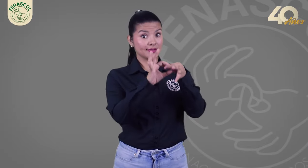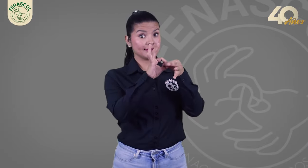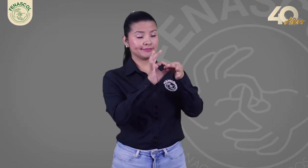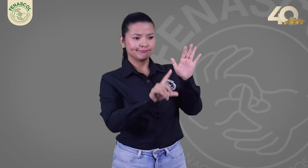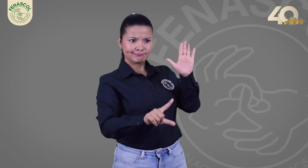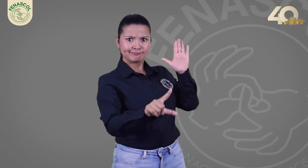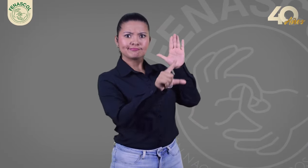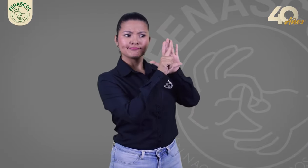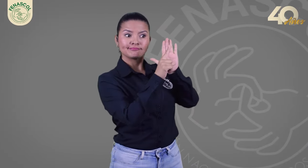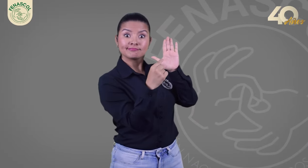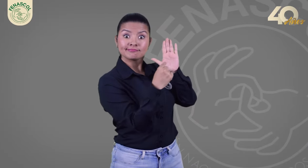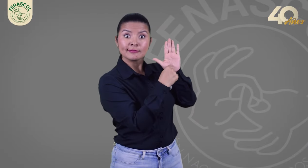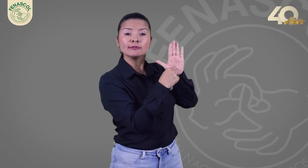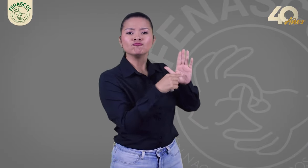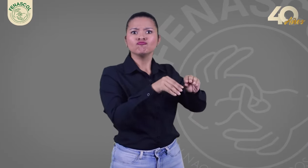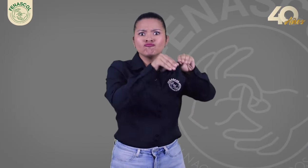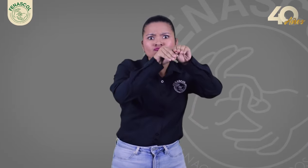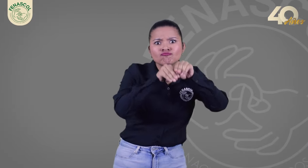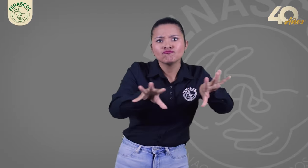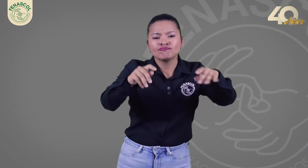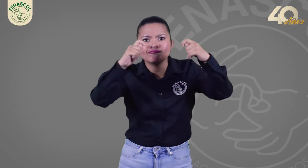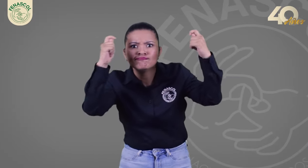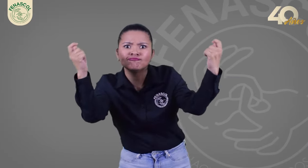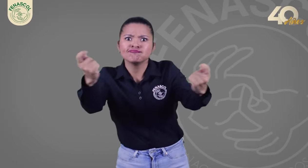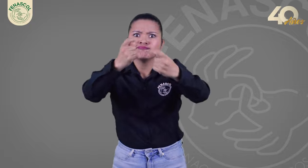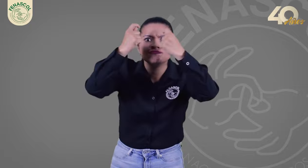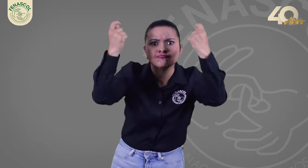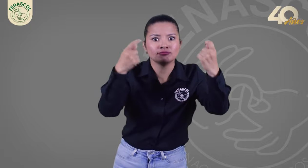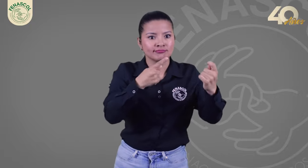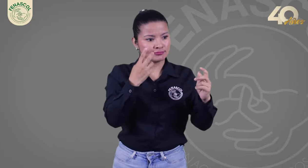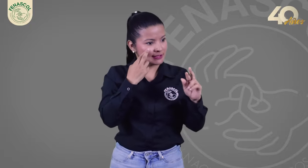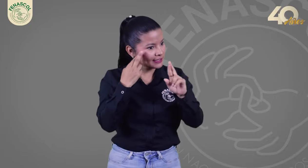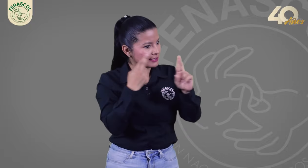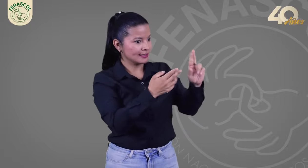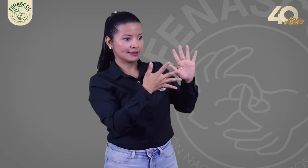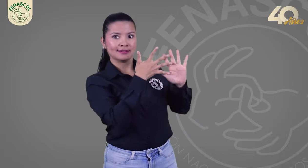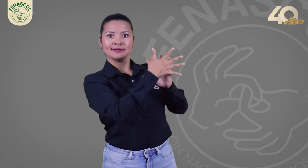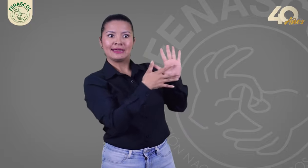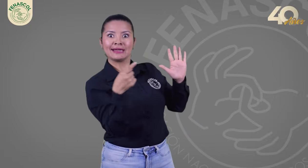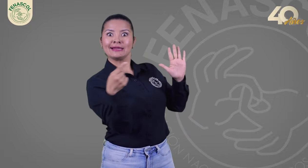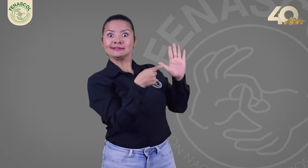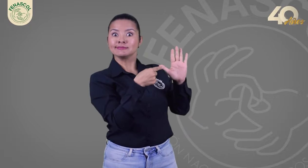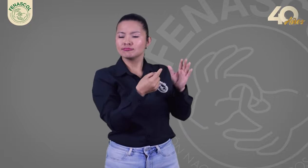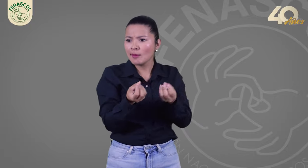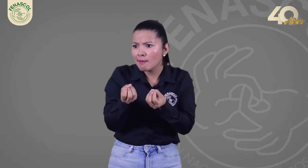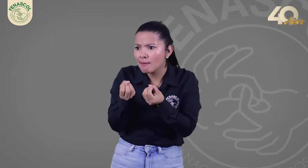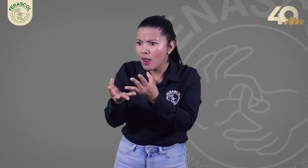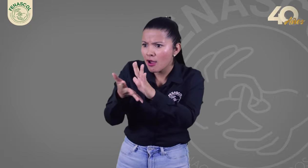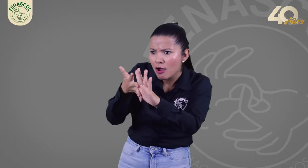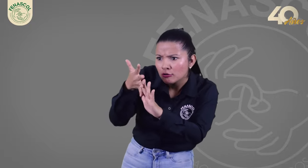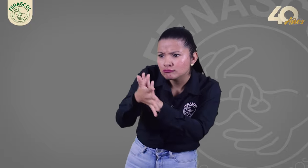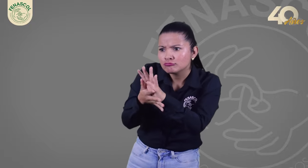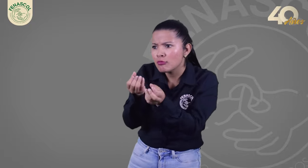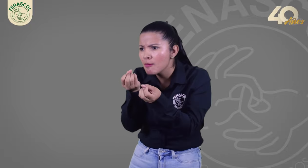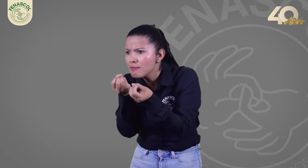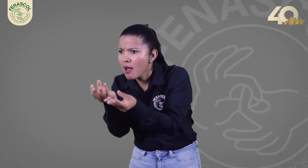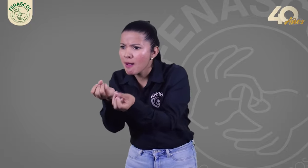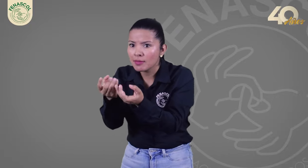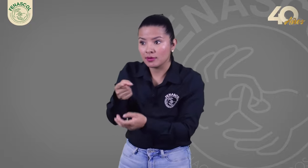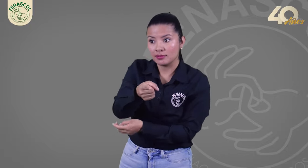FENASCOL inició acciones de divulgación de información y charlas enfocadas en la lengua de señas en donde las